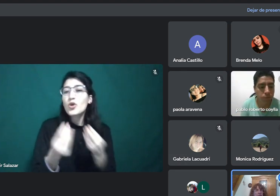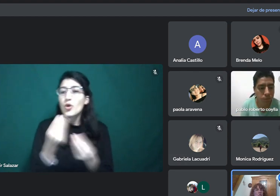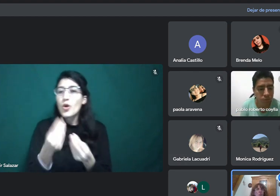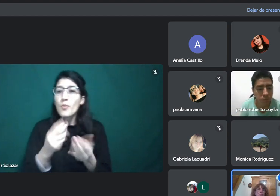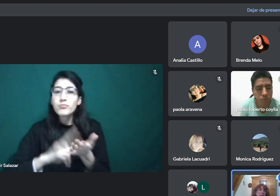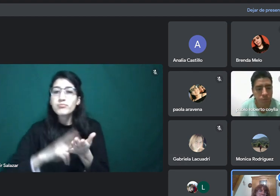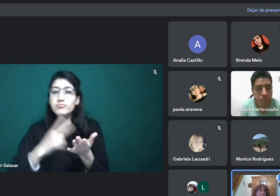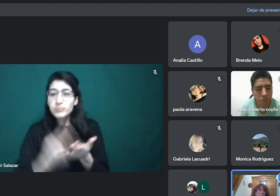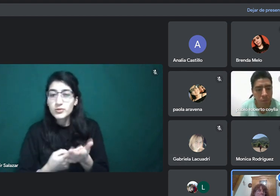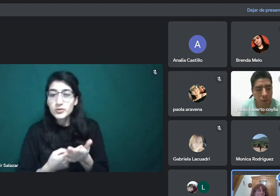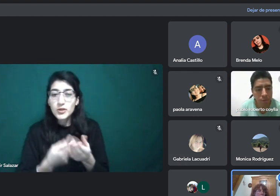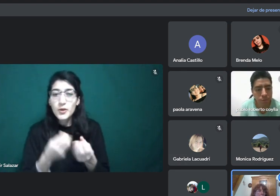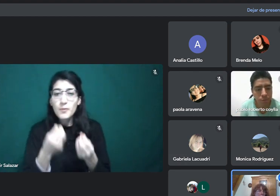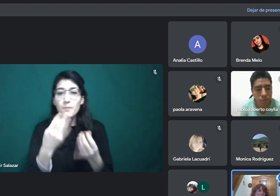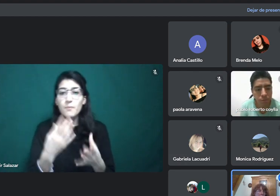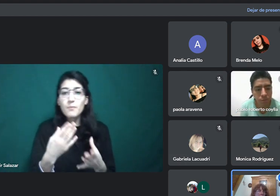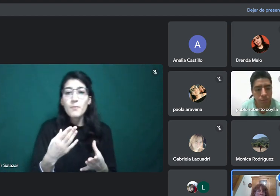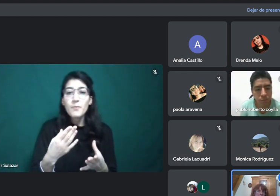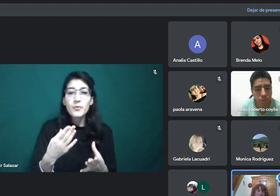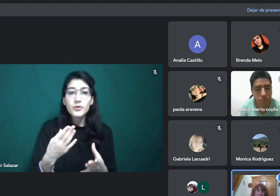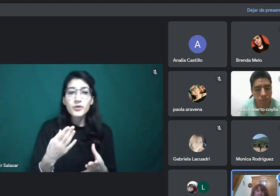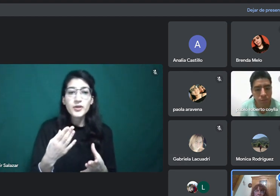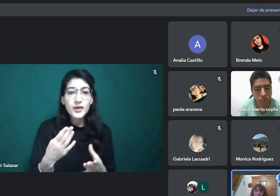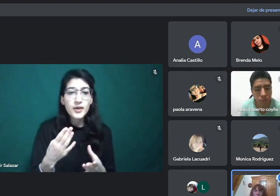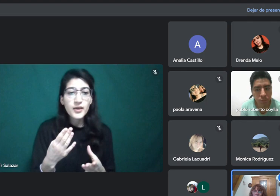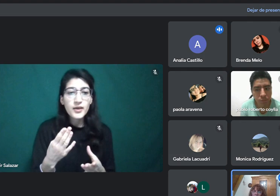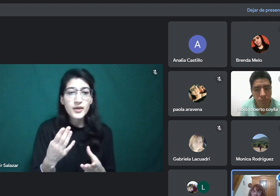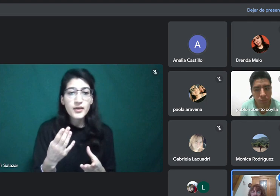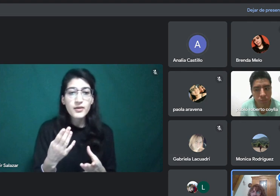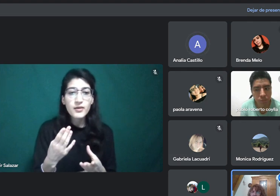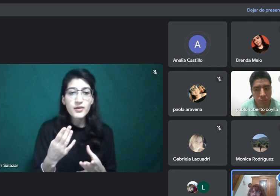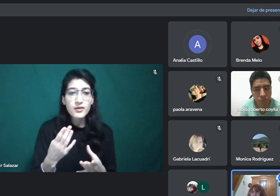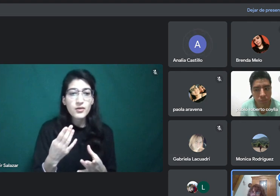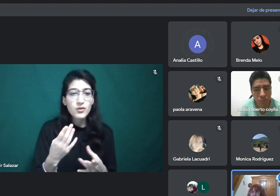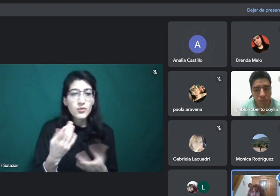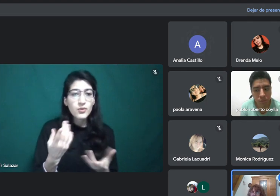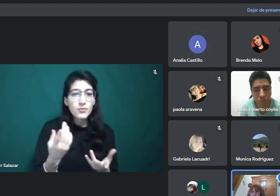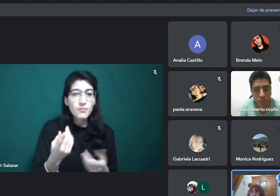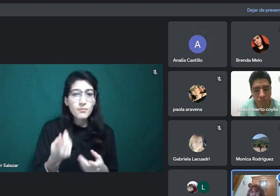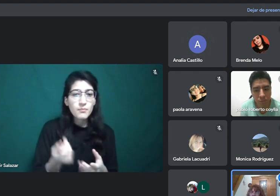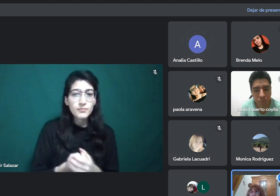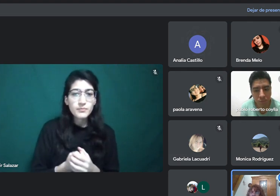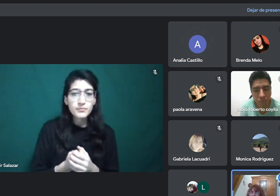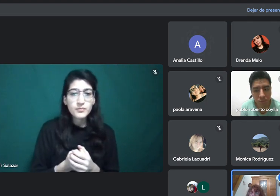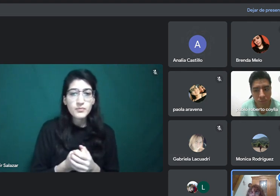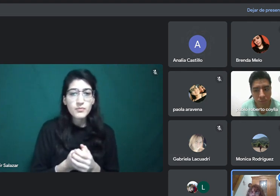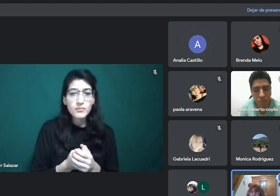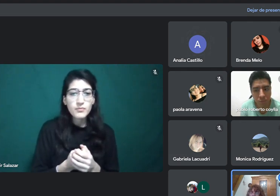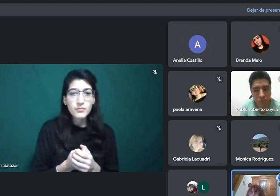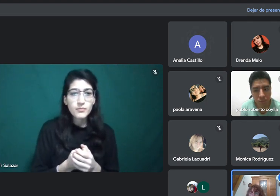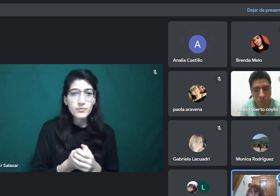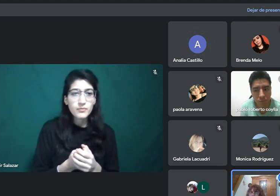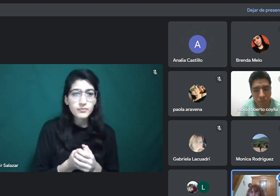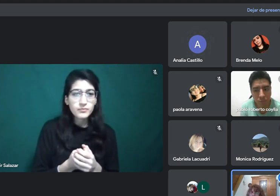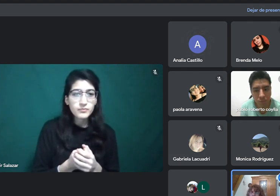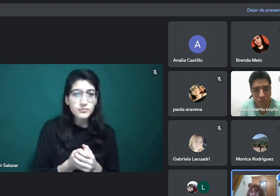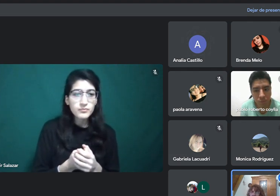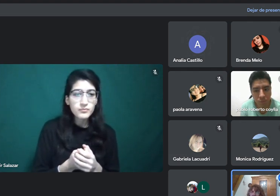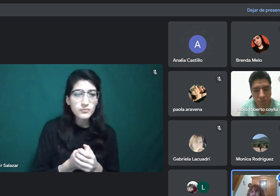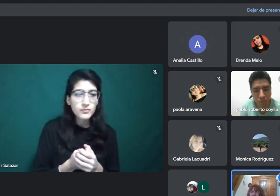ser sustantivo verbo, ¿sí? Entonces, fíjense acá, ¿dónde está approaches?